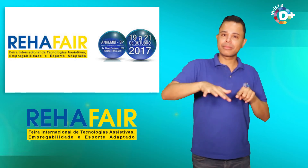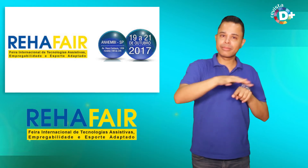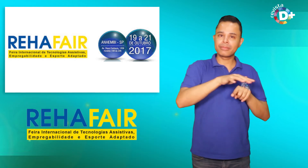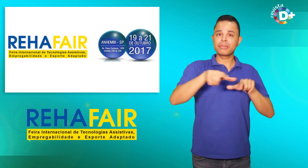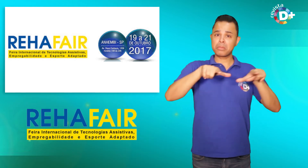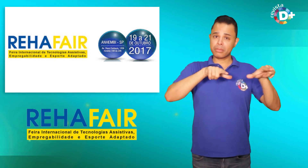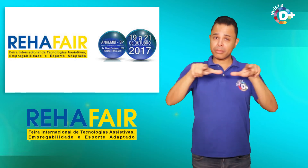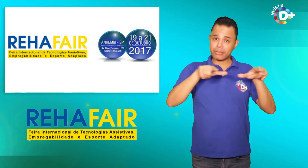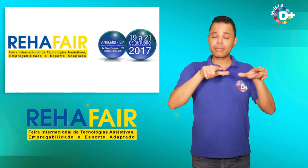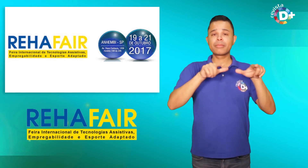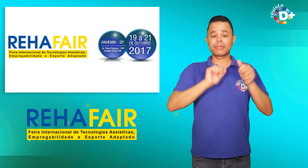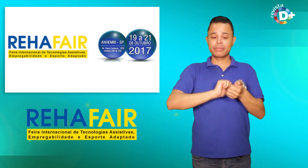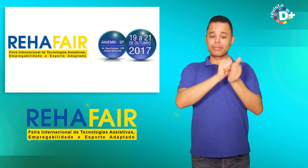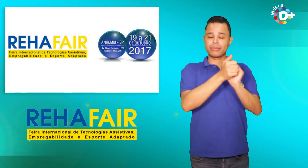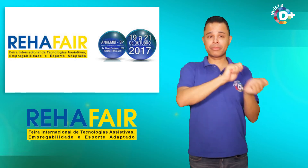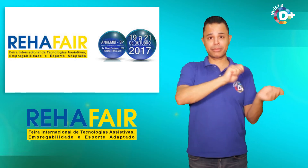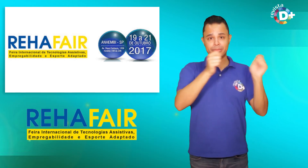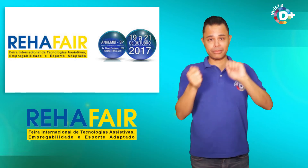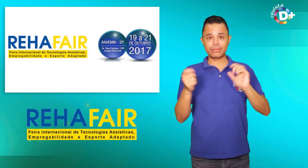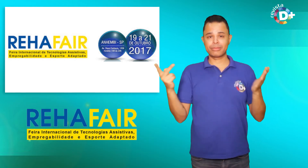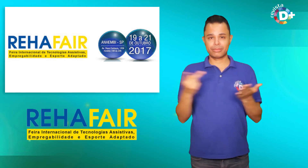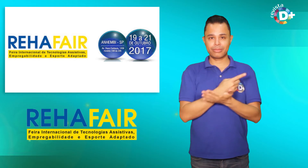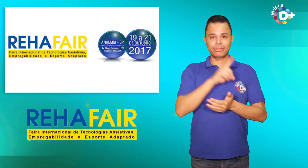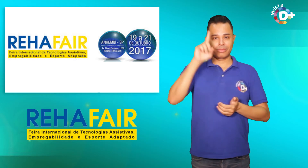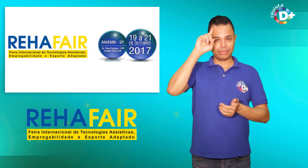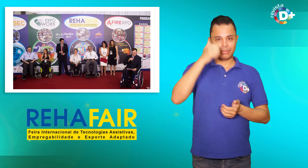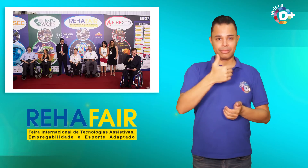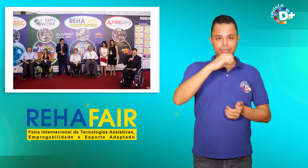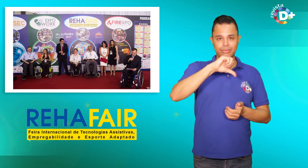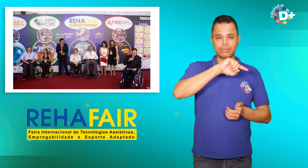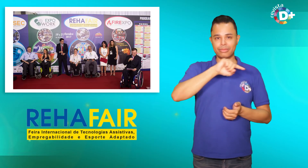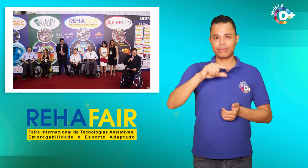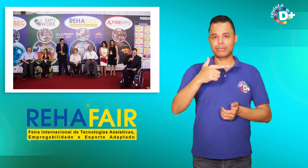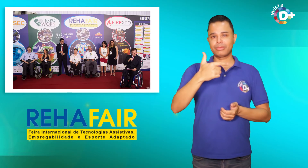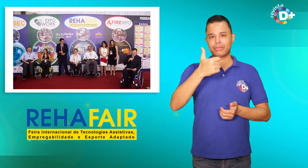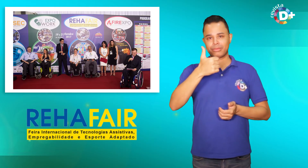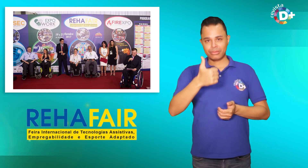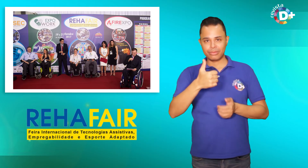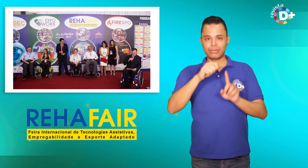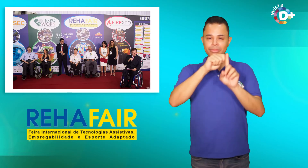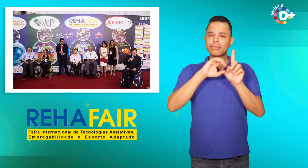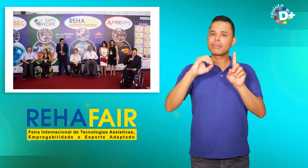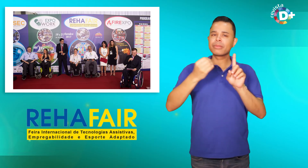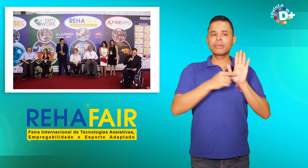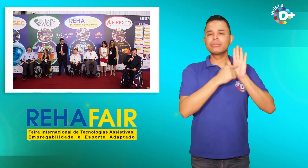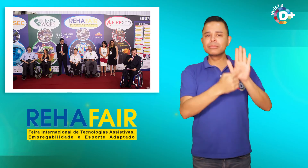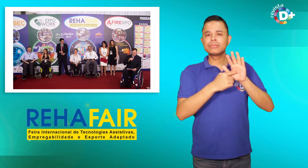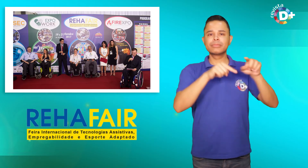Adaptados, que aconteceu do dia 19 a 21 de outubro, trouxemos alguns destaques de expositores